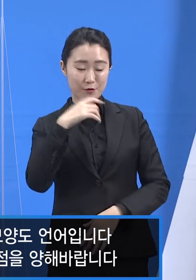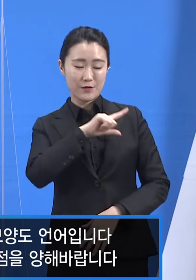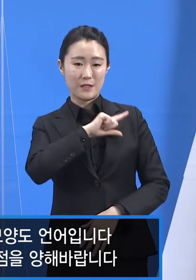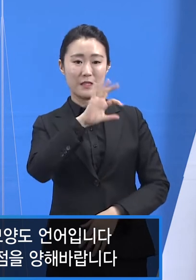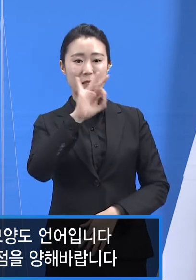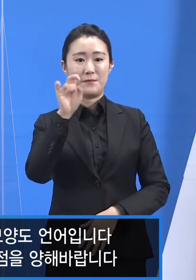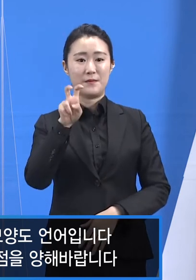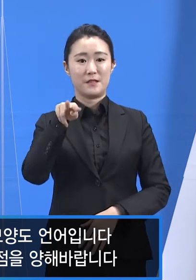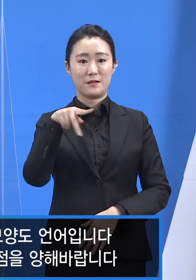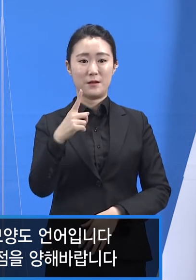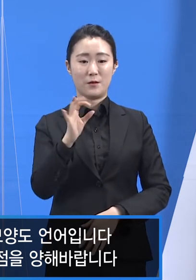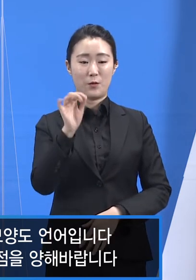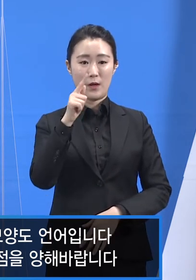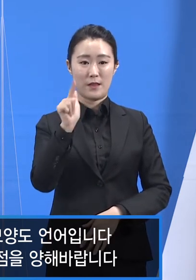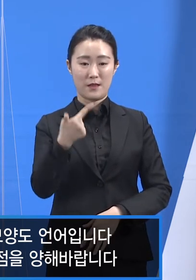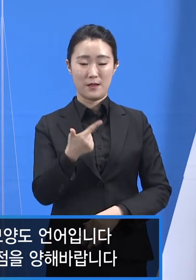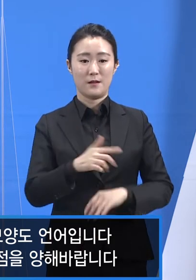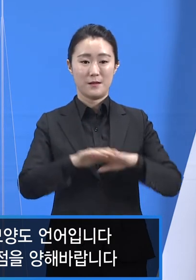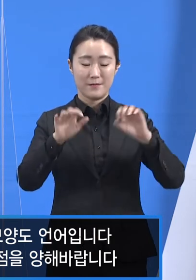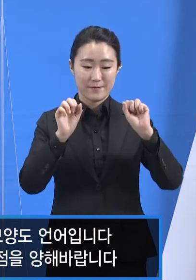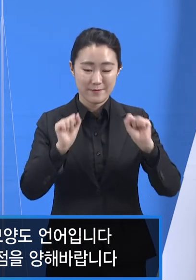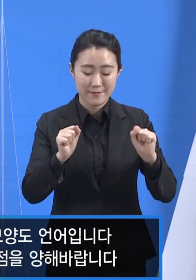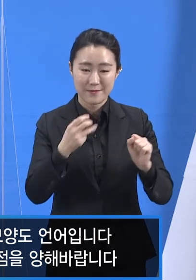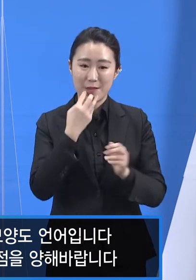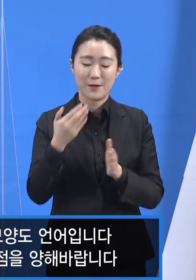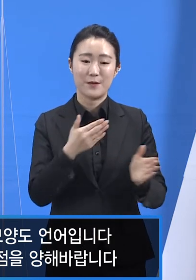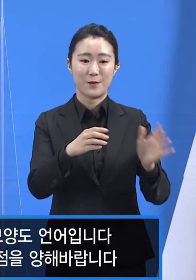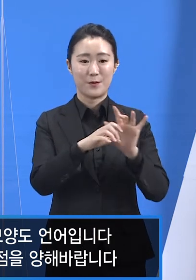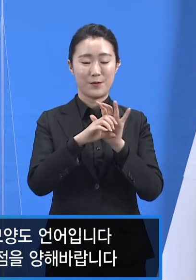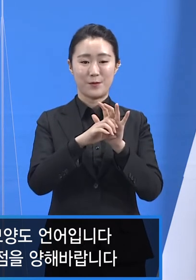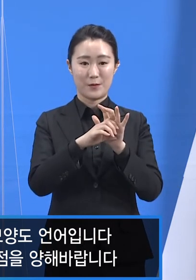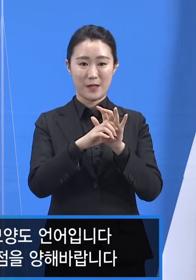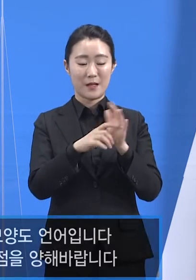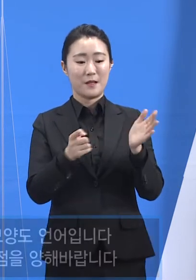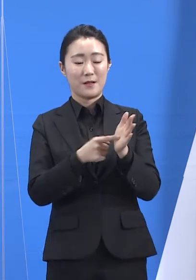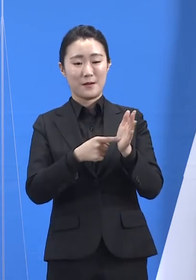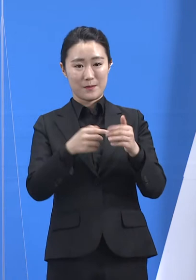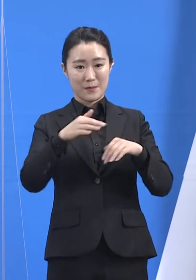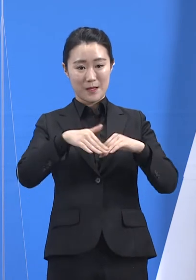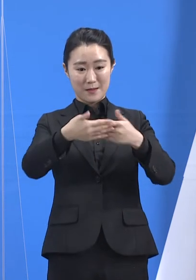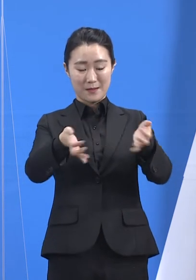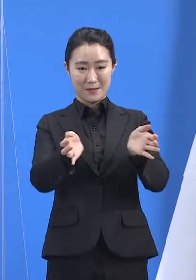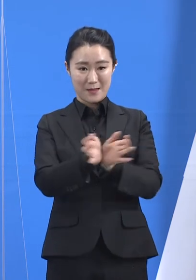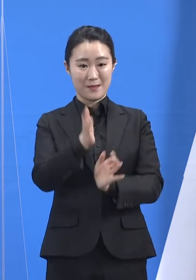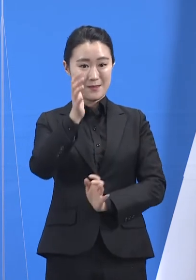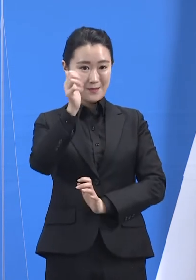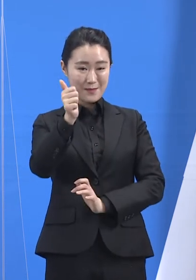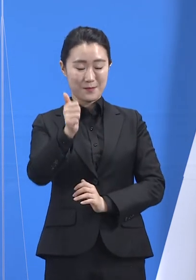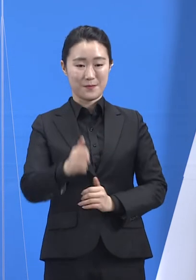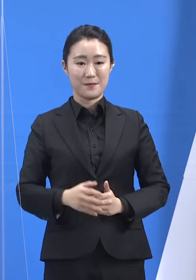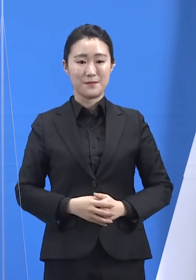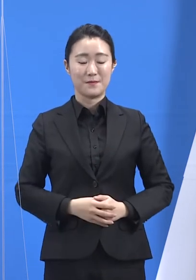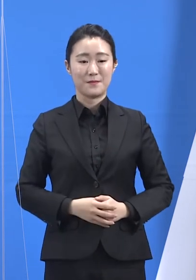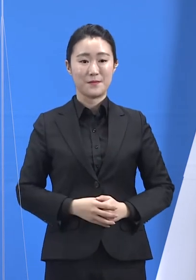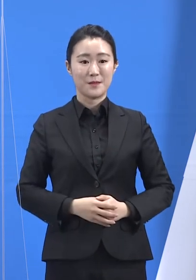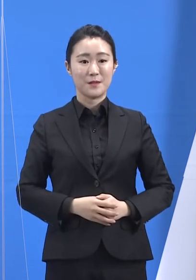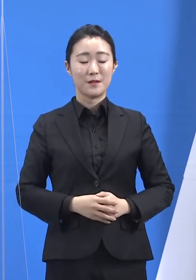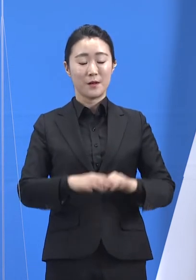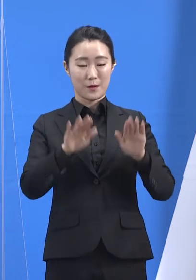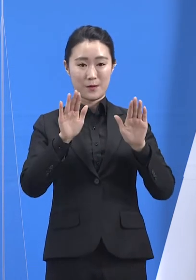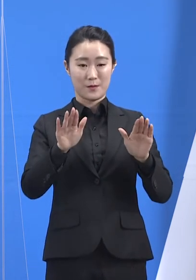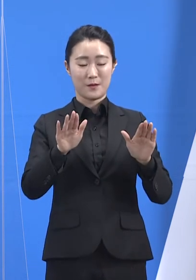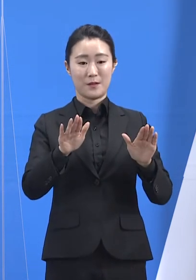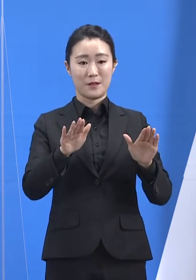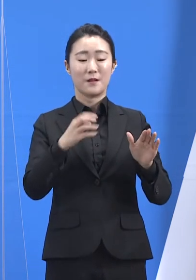안녕하십니까. 경기도 코로나19 긴급대응단 임승관입니다. 2월 25일 목요일, 경기도